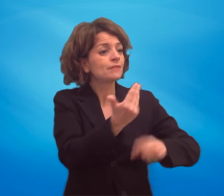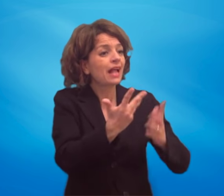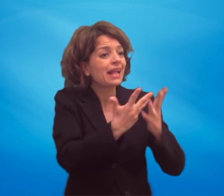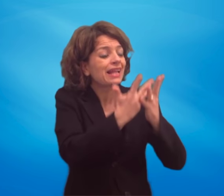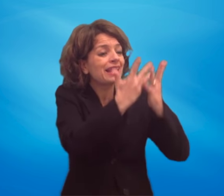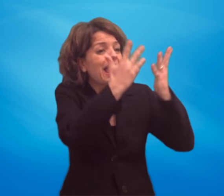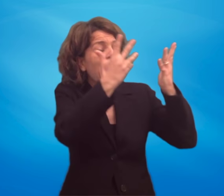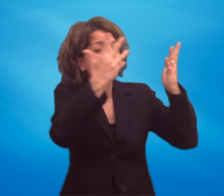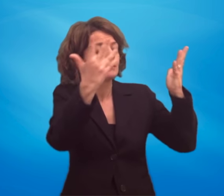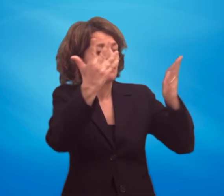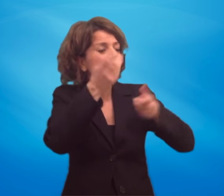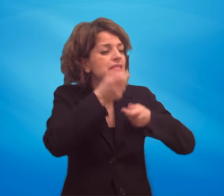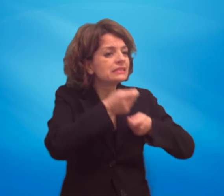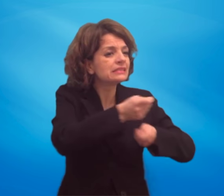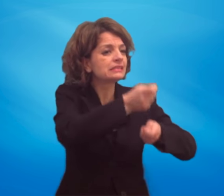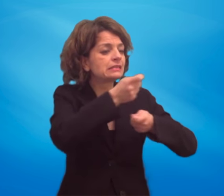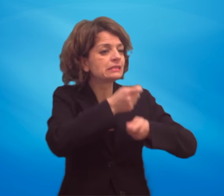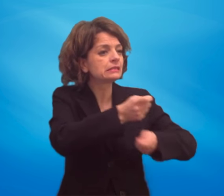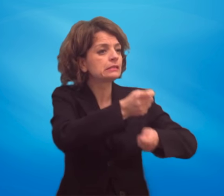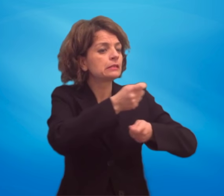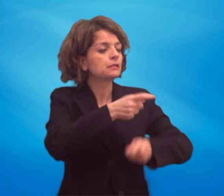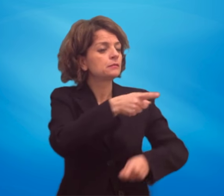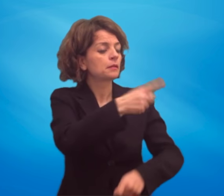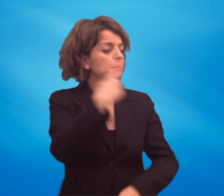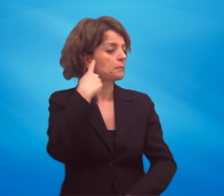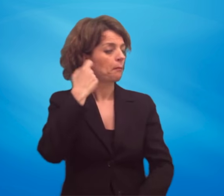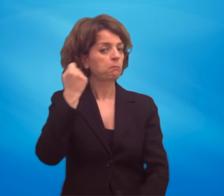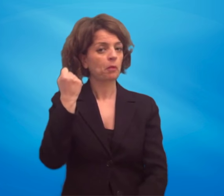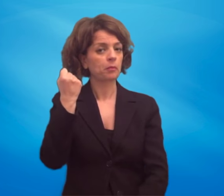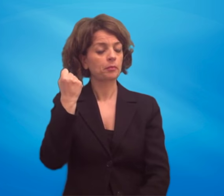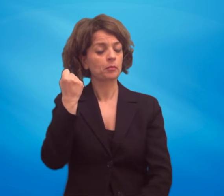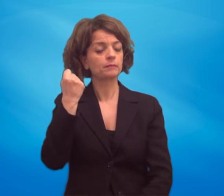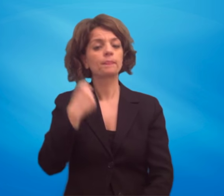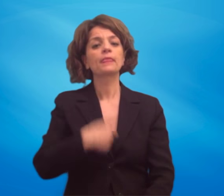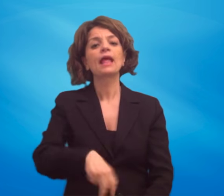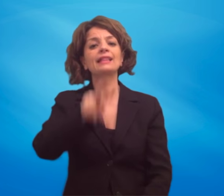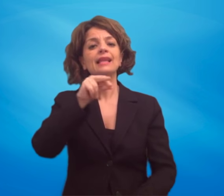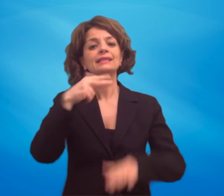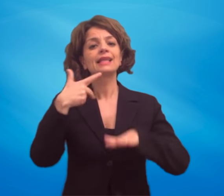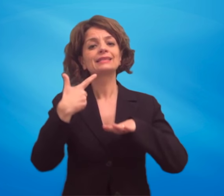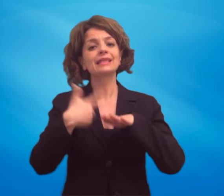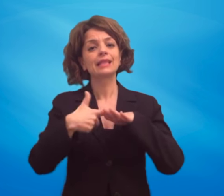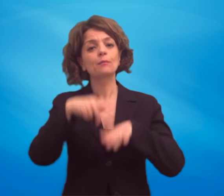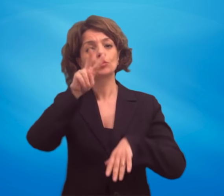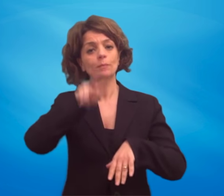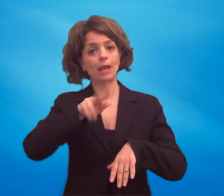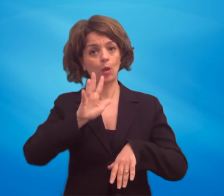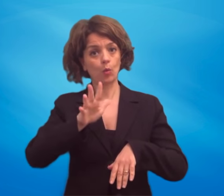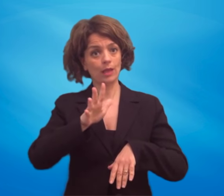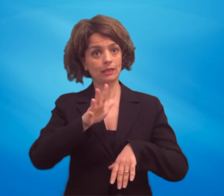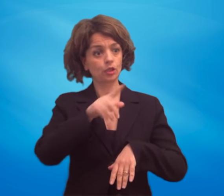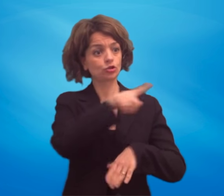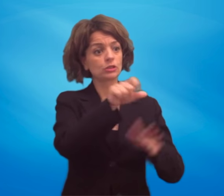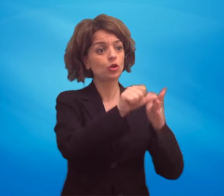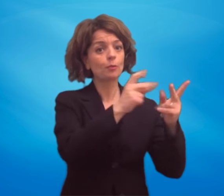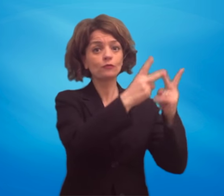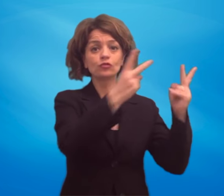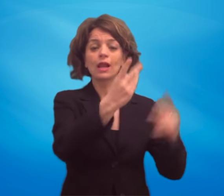Il 30 settembre 2015 il Consiglio provinciale ENS di Foggia, con delibera numero 13,